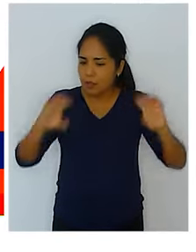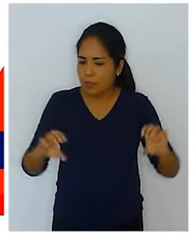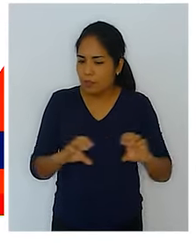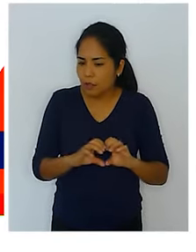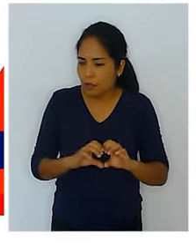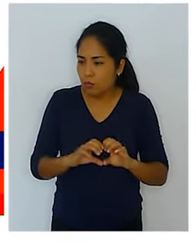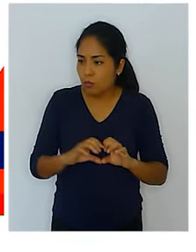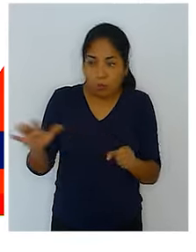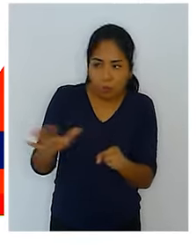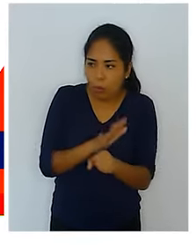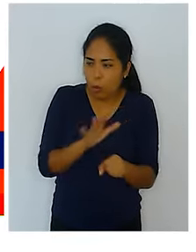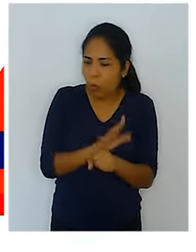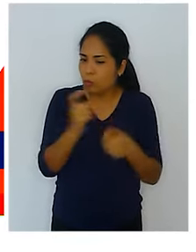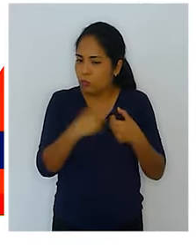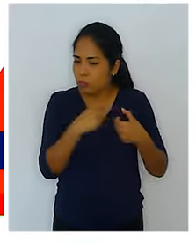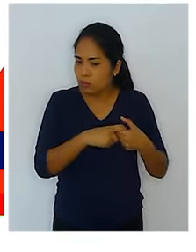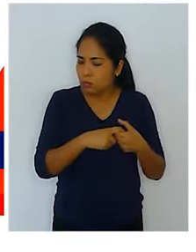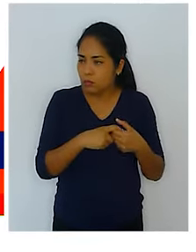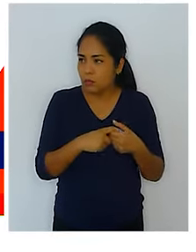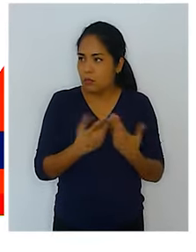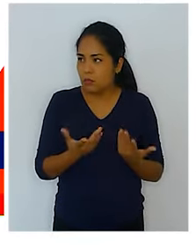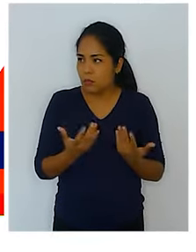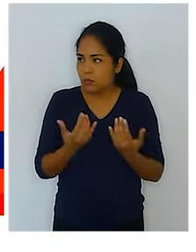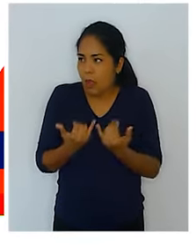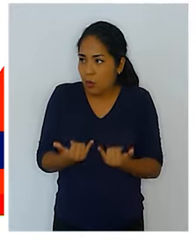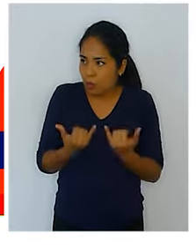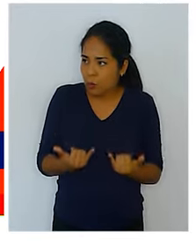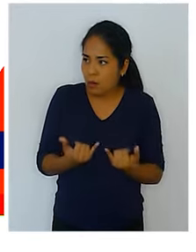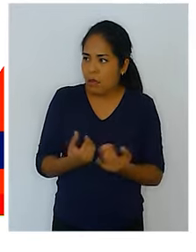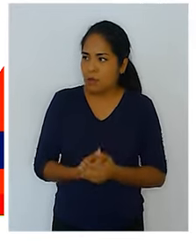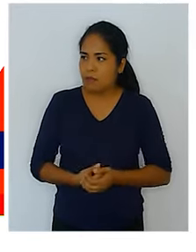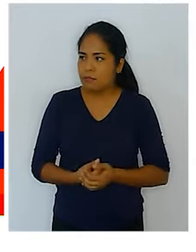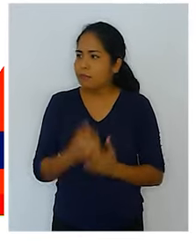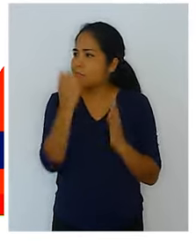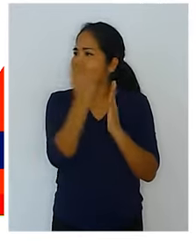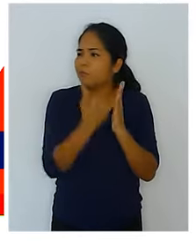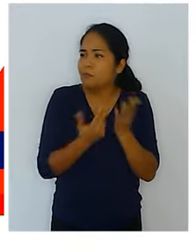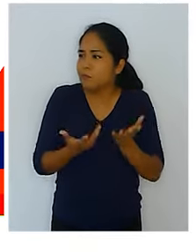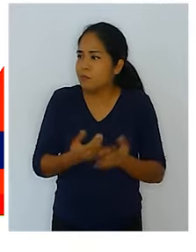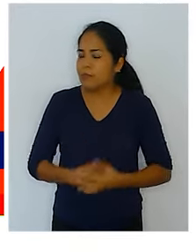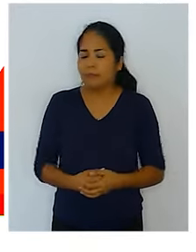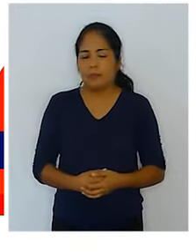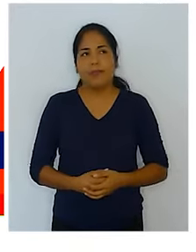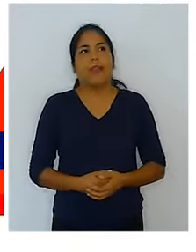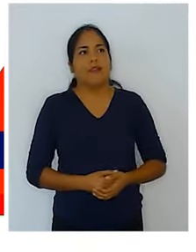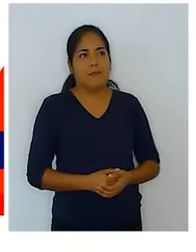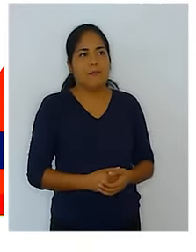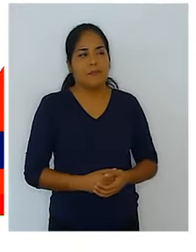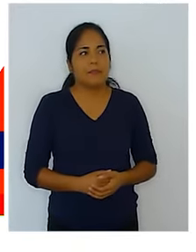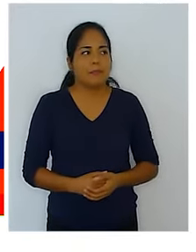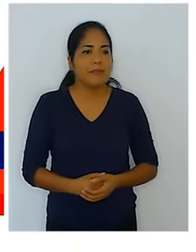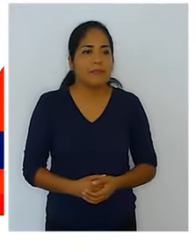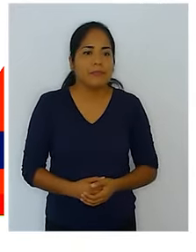certificados y demás? Si están todos dentro del padrón actualizado, ¿qué se incluyan además en este protocolo? Sí,